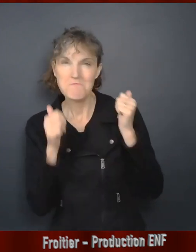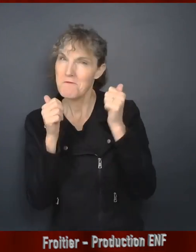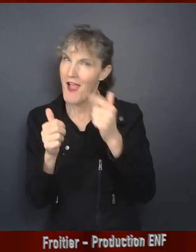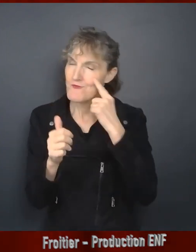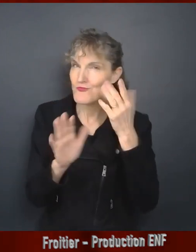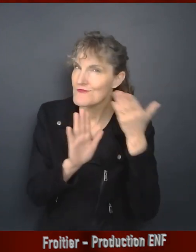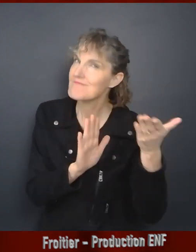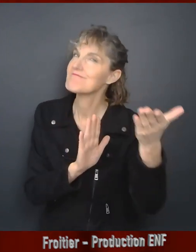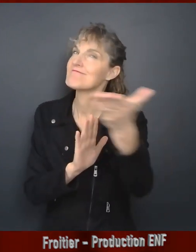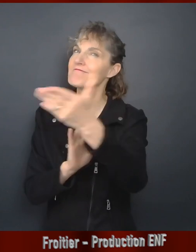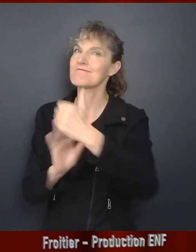Portez-vous bien.